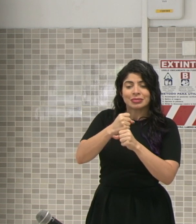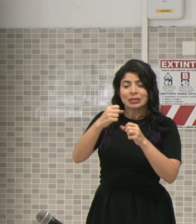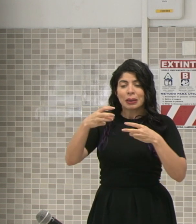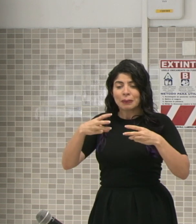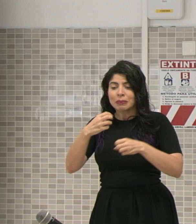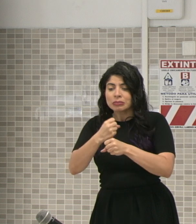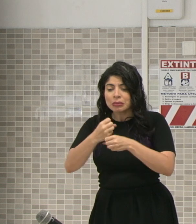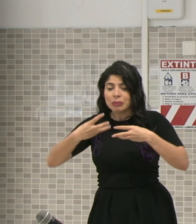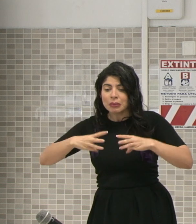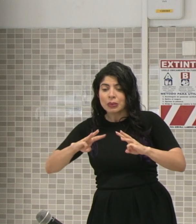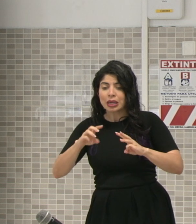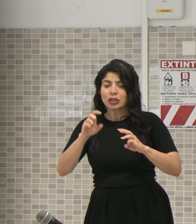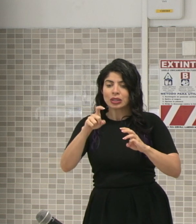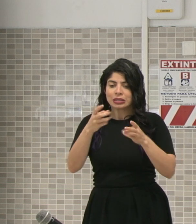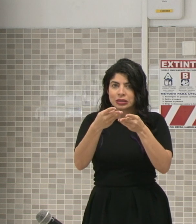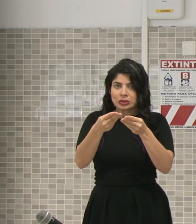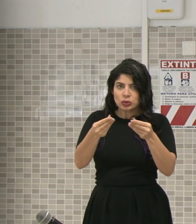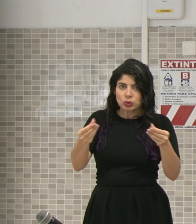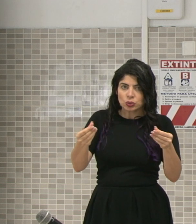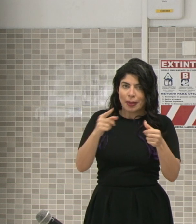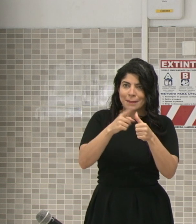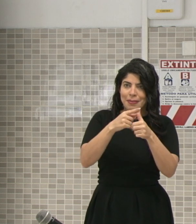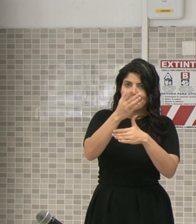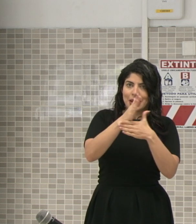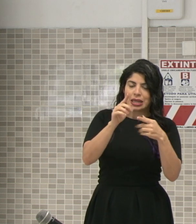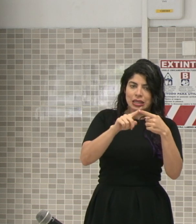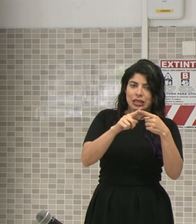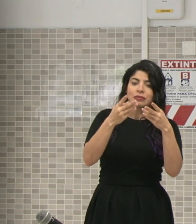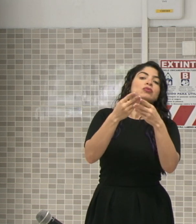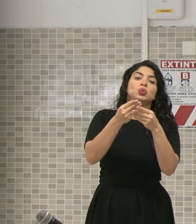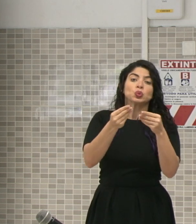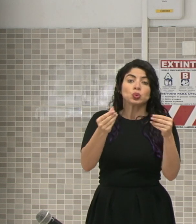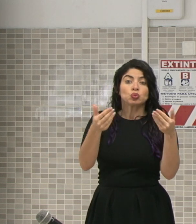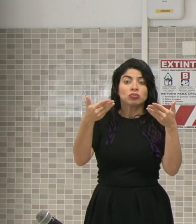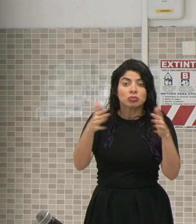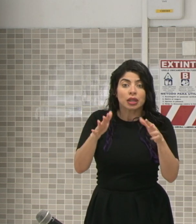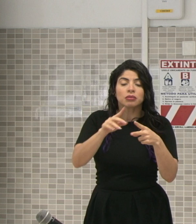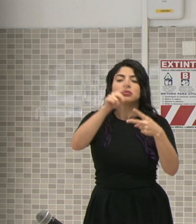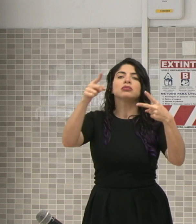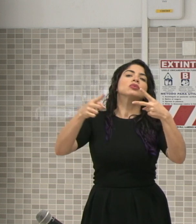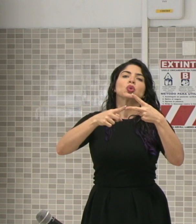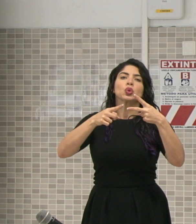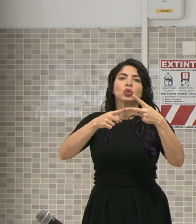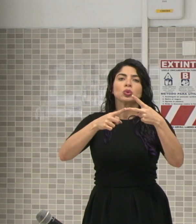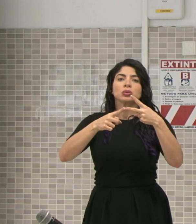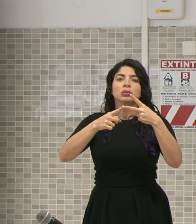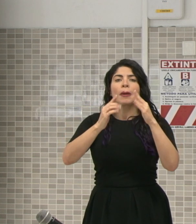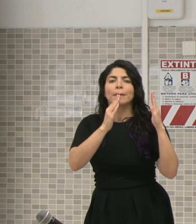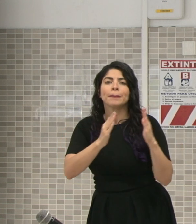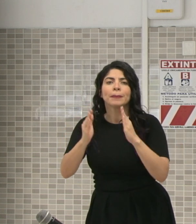con la que vamos a trabajar en la primera parte. Y dos, programar